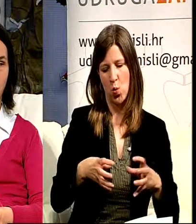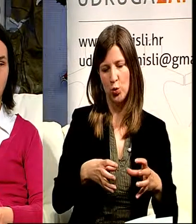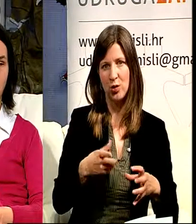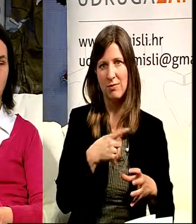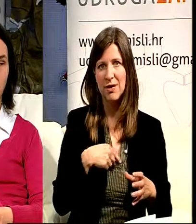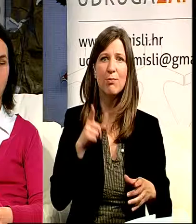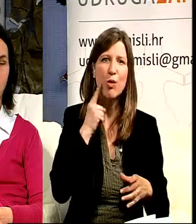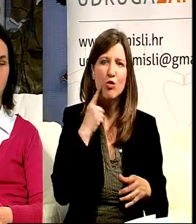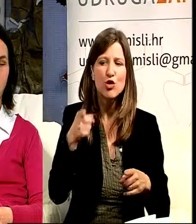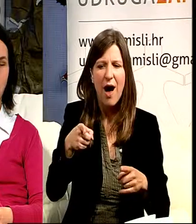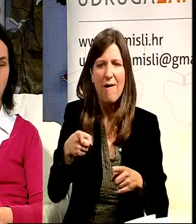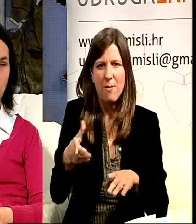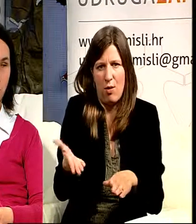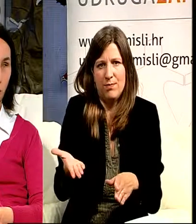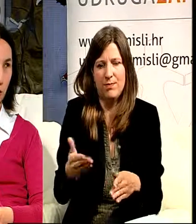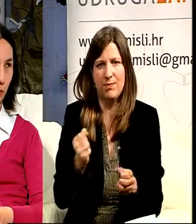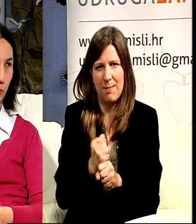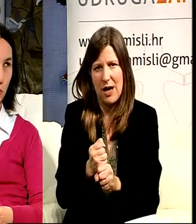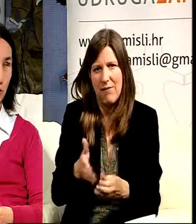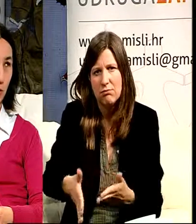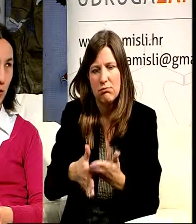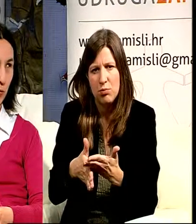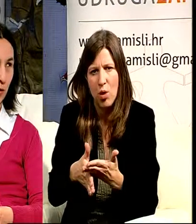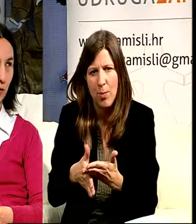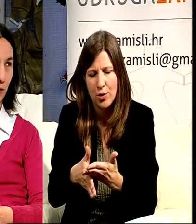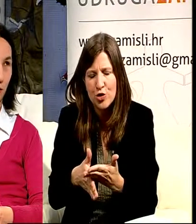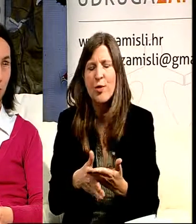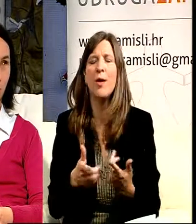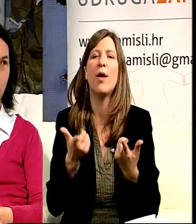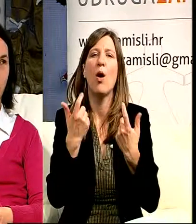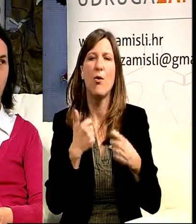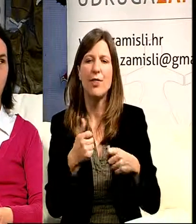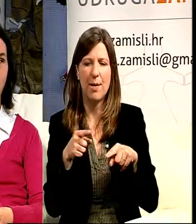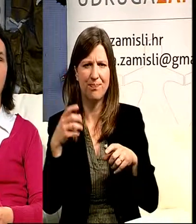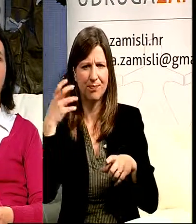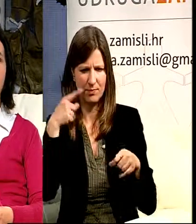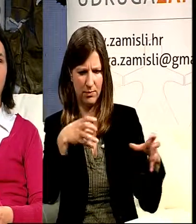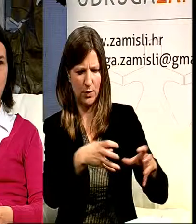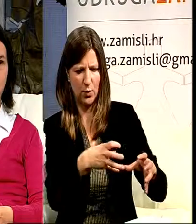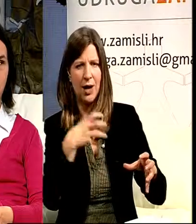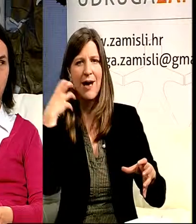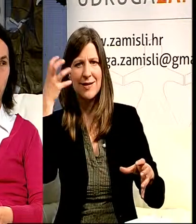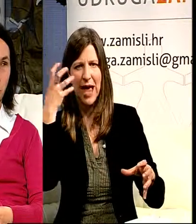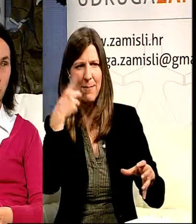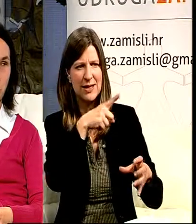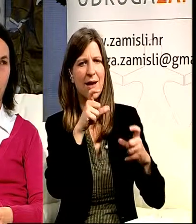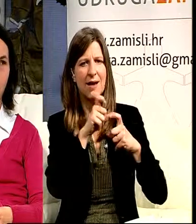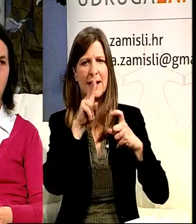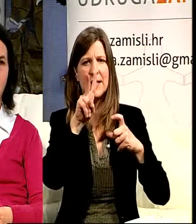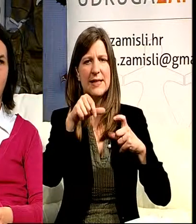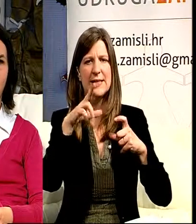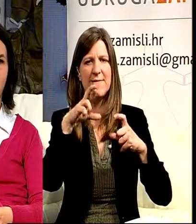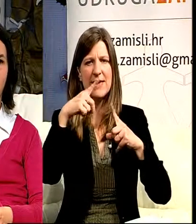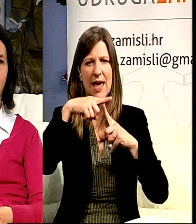one neke druge ideje gdje je udruga zamislijača, onda pravo sredim ja Svjetlan i ekip je zamislio. Pa neke stvari onda pokušamo i